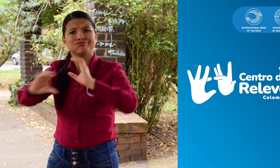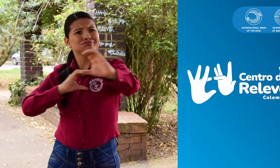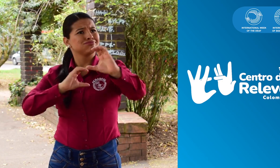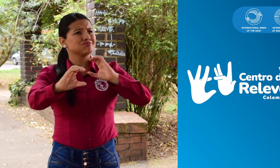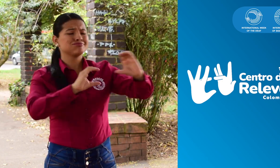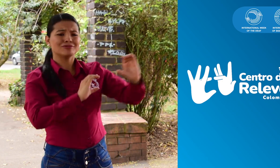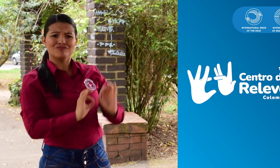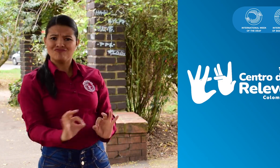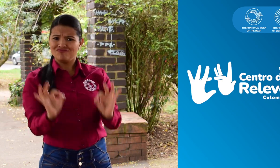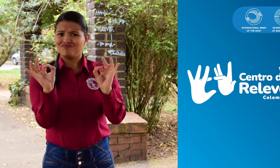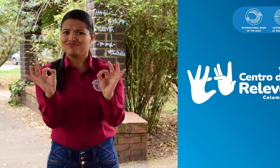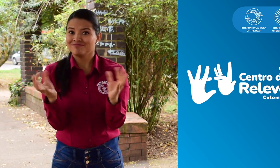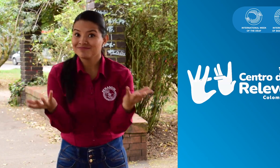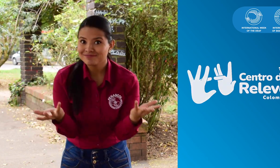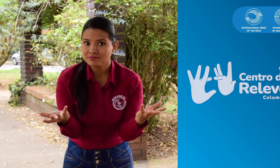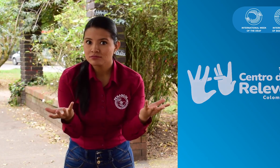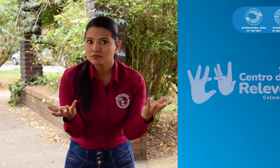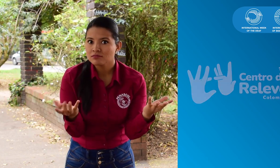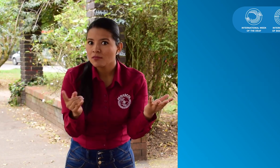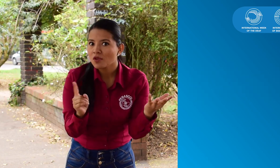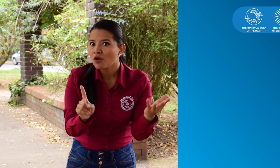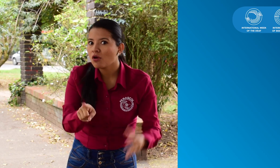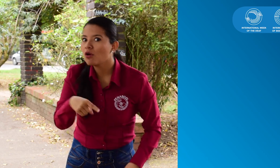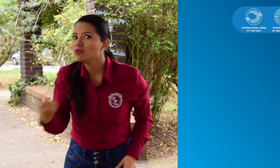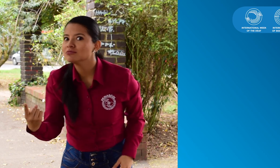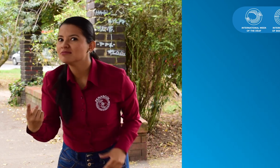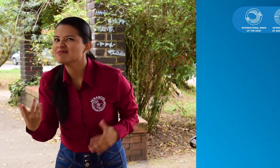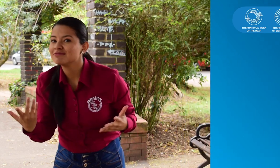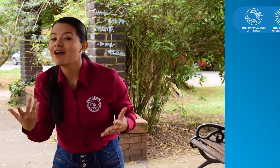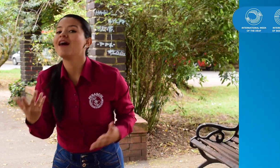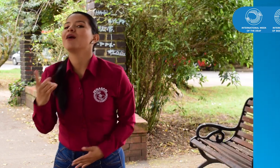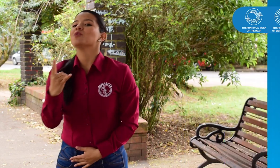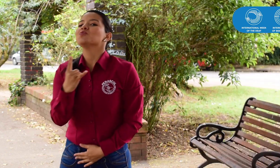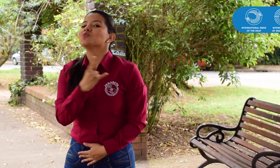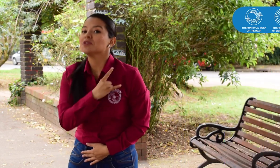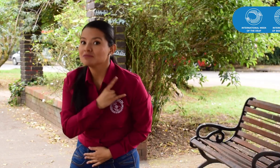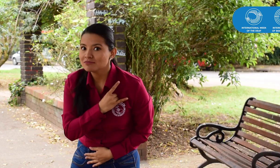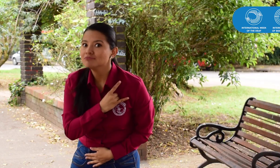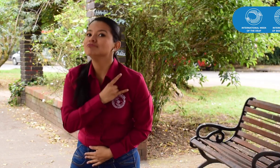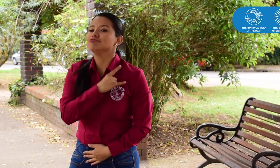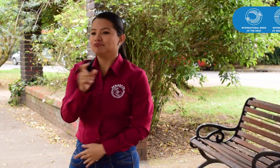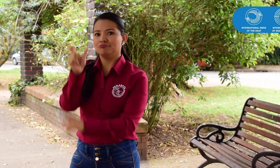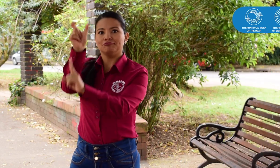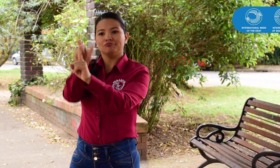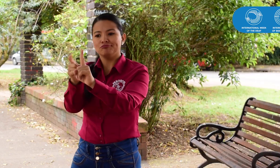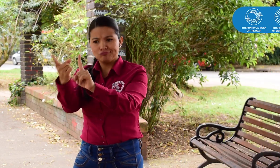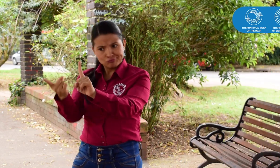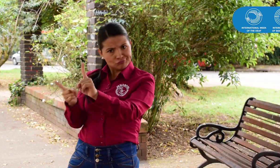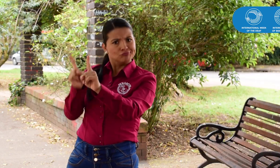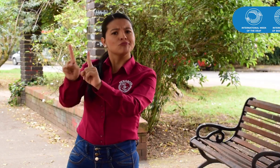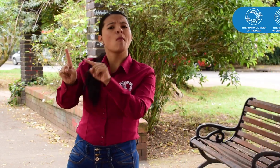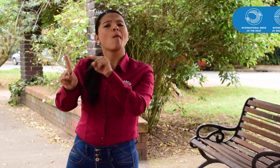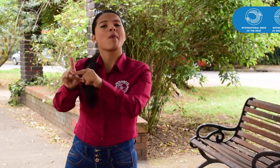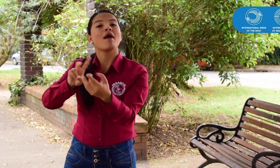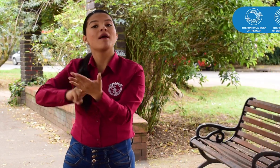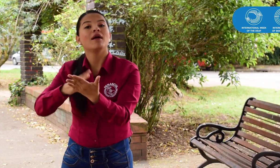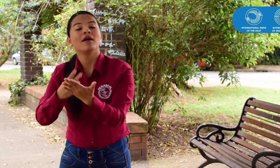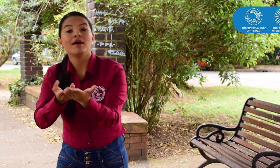comunicación de calidad. Por otra parte, también en las universidades se cuenta con intérpretes de lengua de señas, dando acceso a la